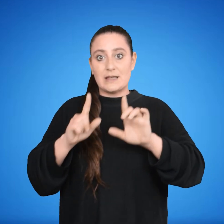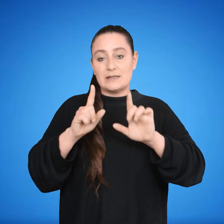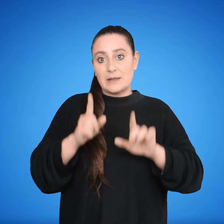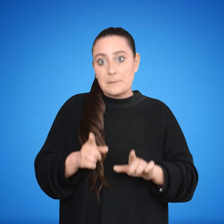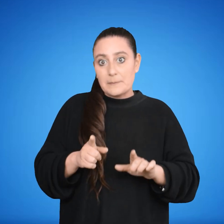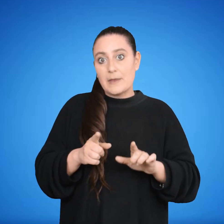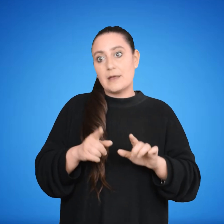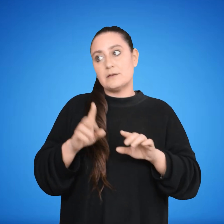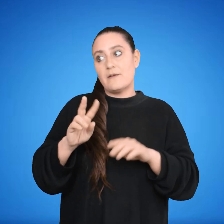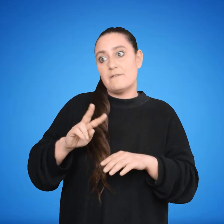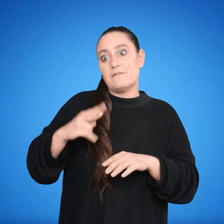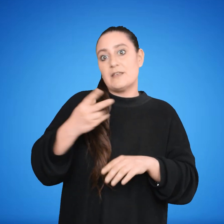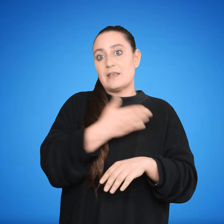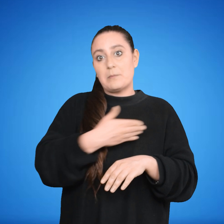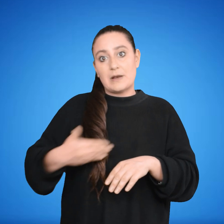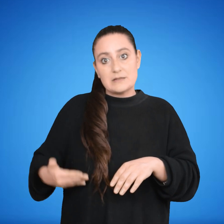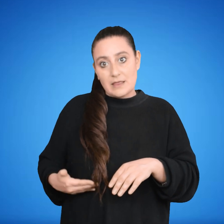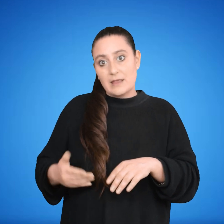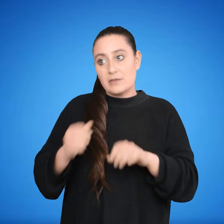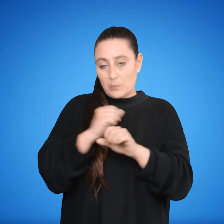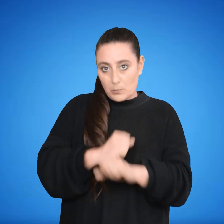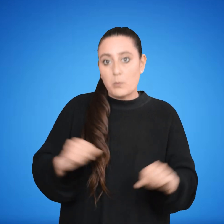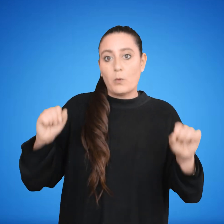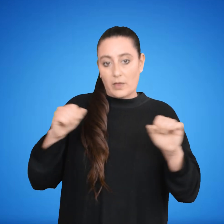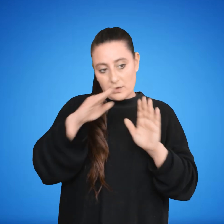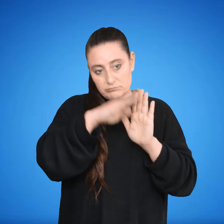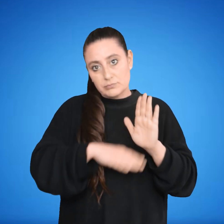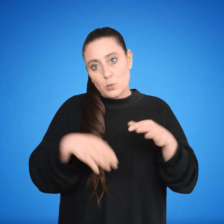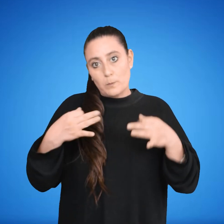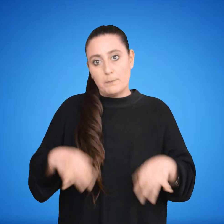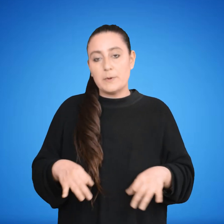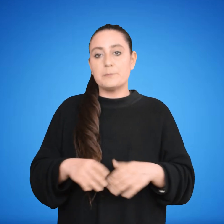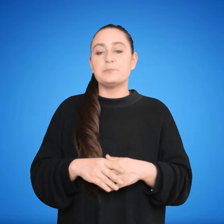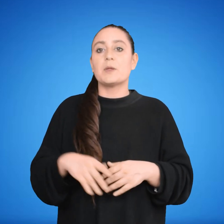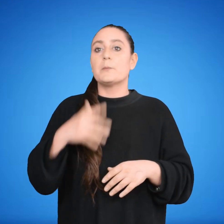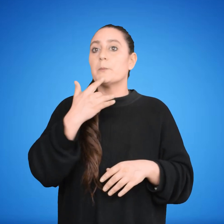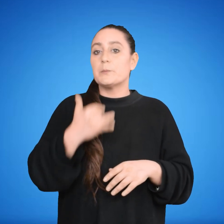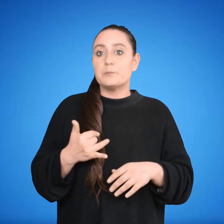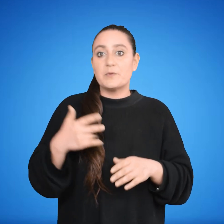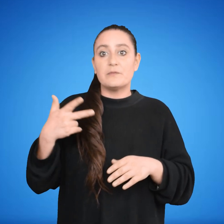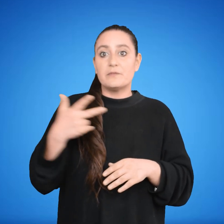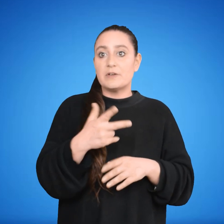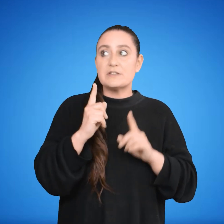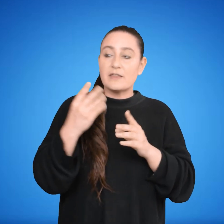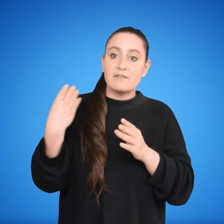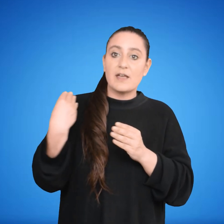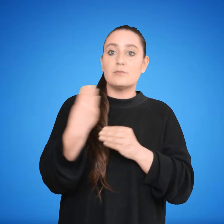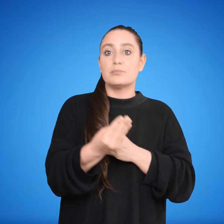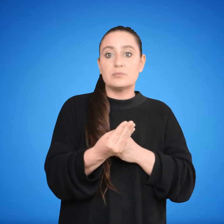defecto por los vicepresidentes que reuniesen dichas condiciones. Si en la fecha en que deba asumir sus funciones no